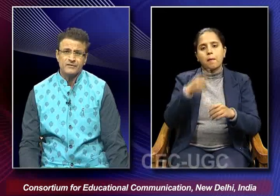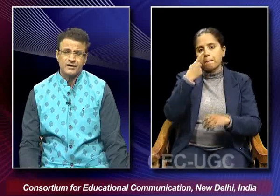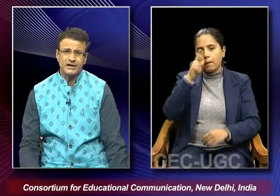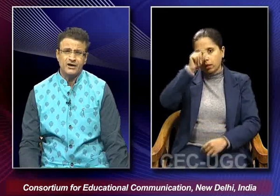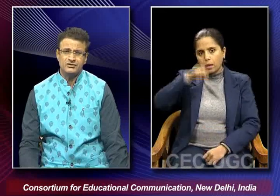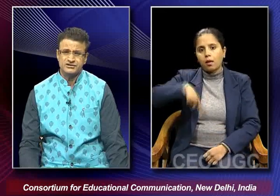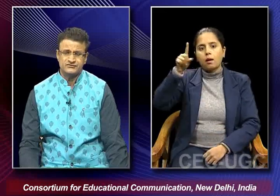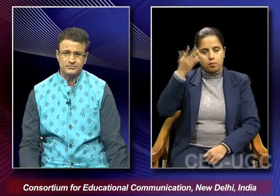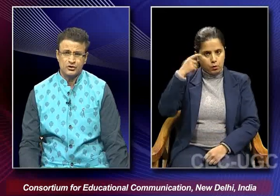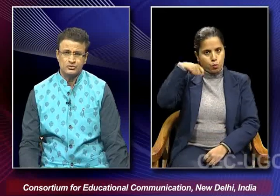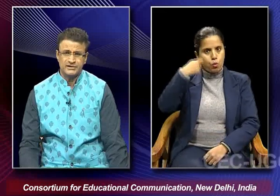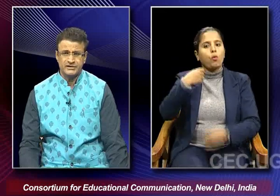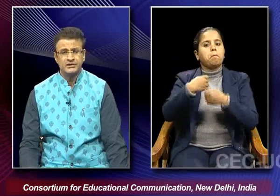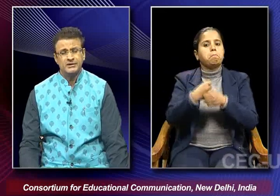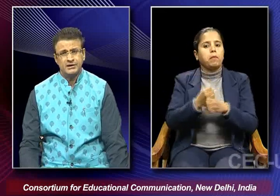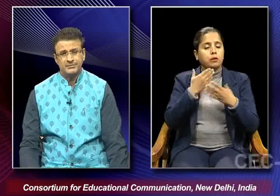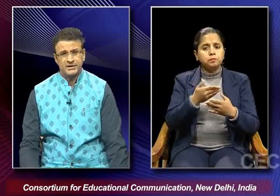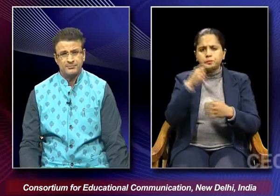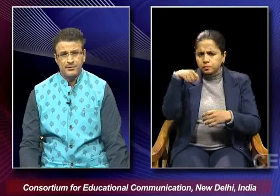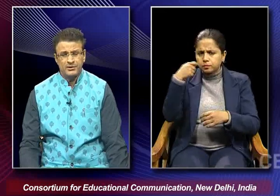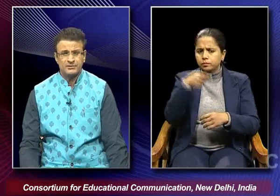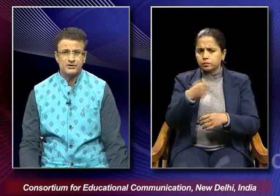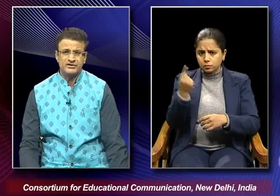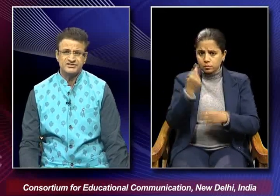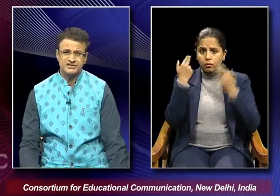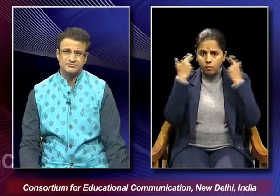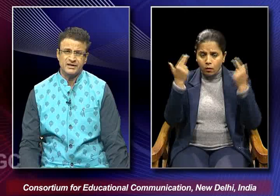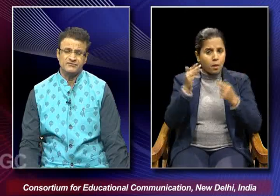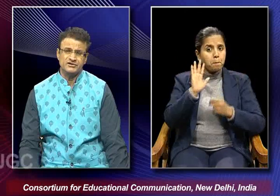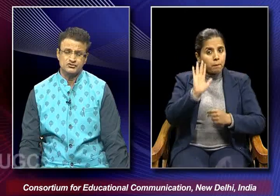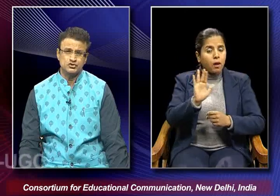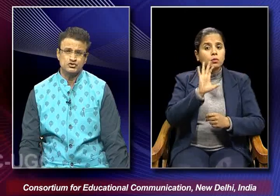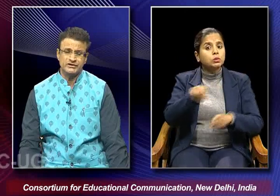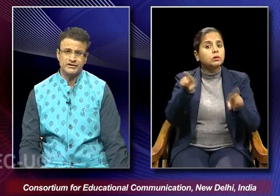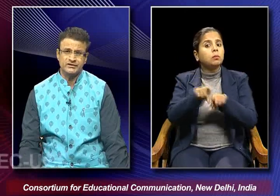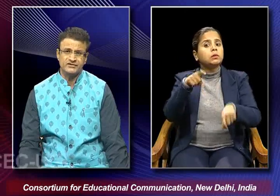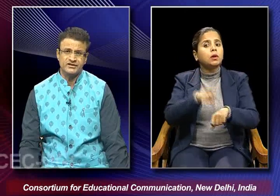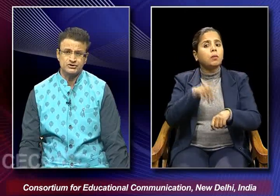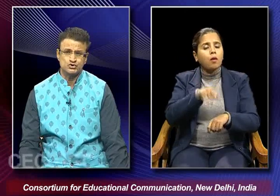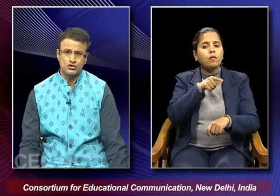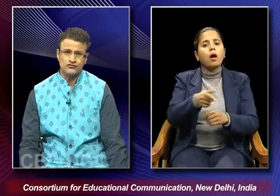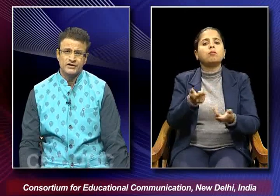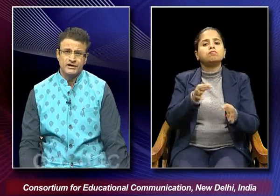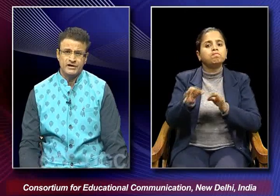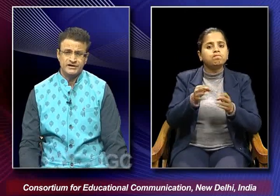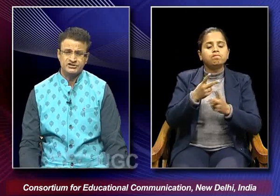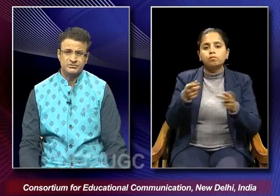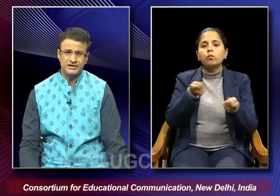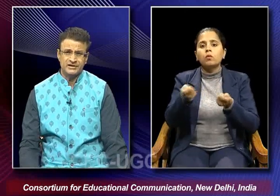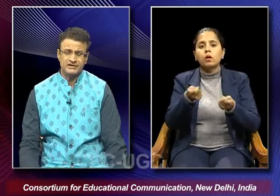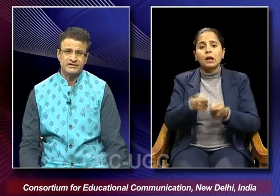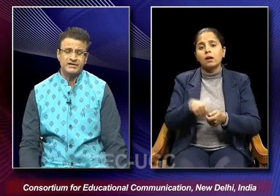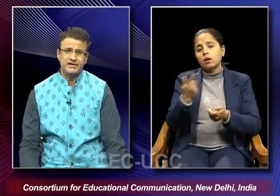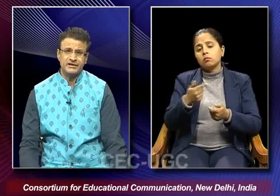and how this film not only became popular but at the same time it was also dealing with the issue of nation